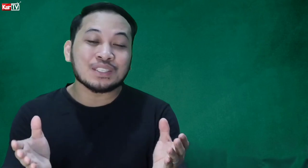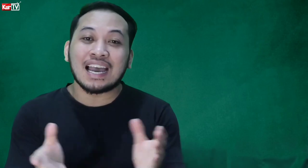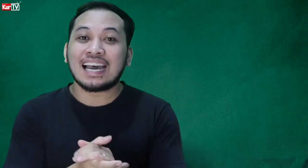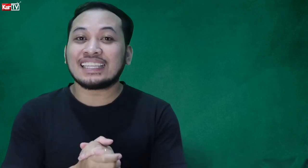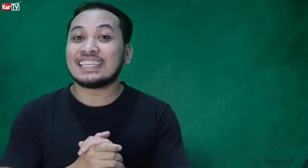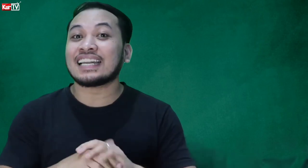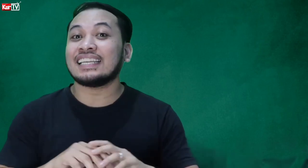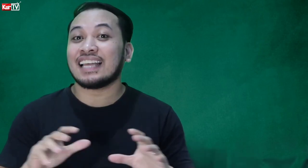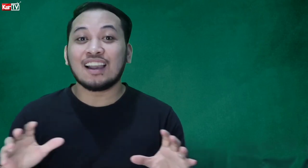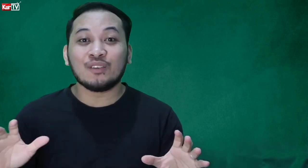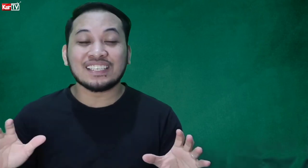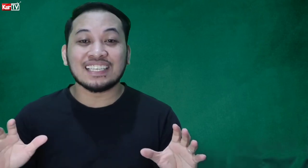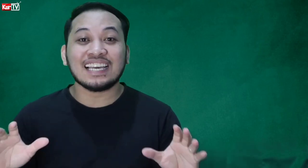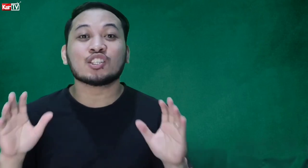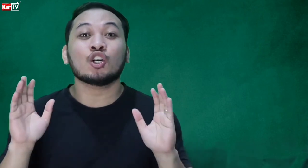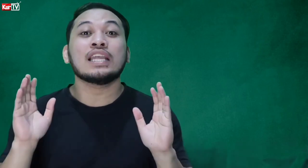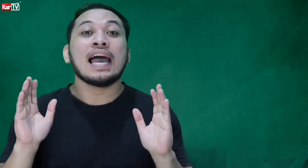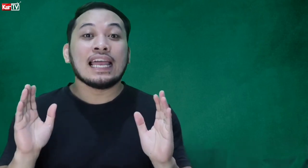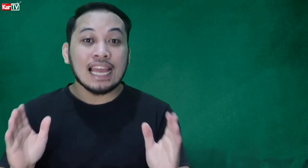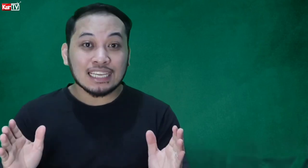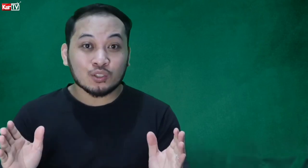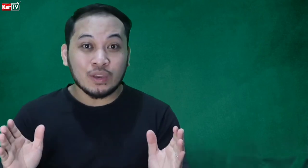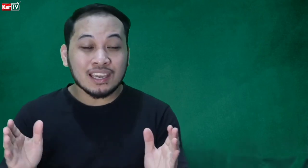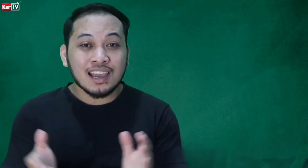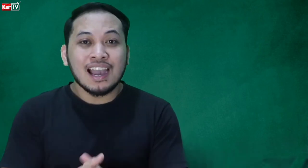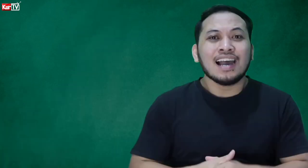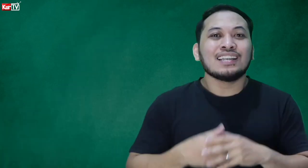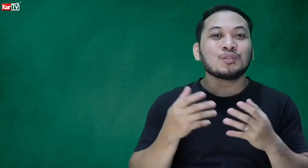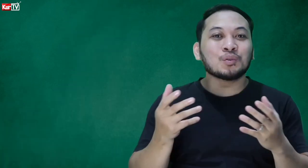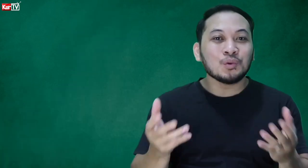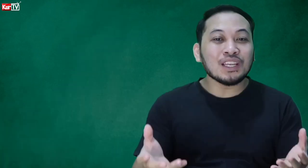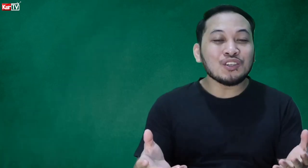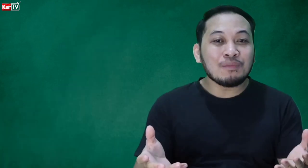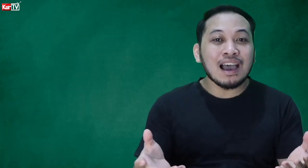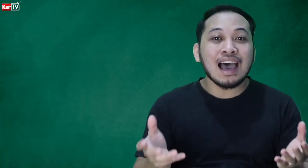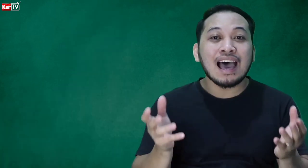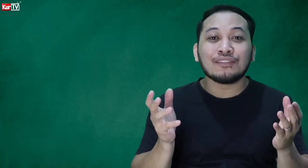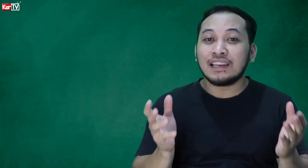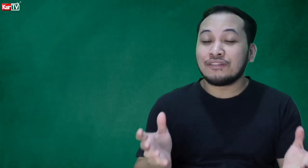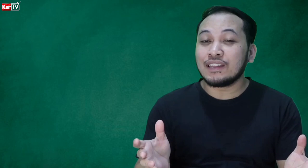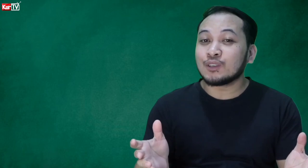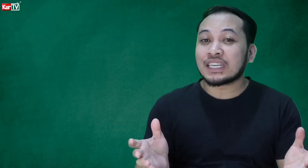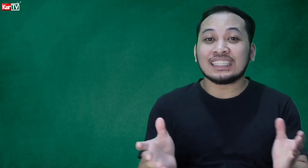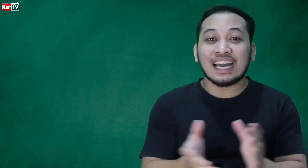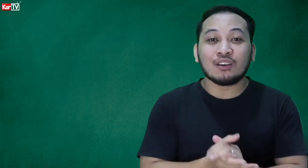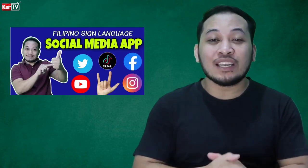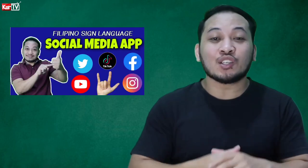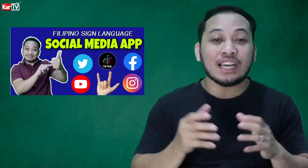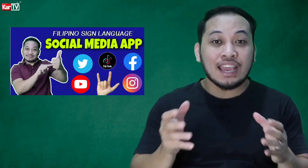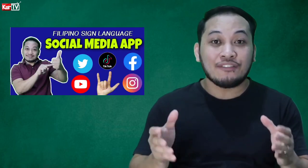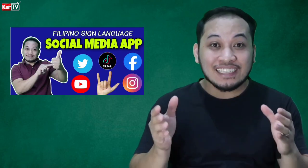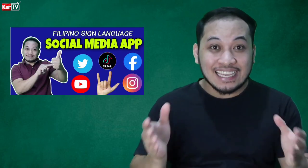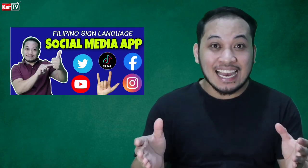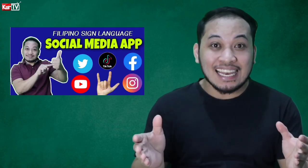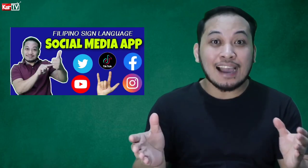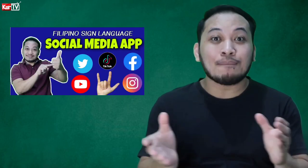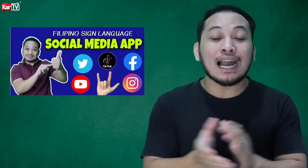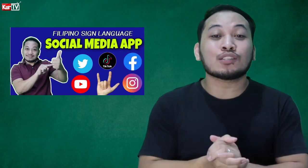sa ating sign language lesson last week? Natutunan nyo ba ang Filipino sign language or FSL ng mga